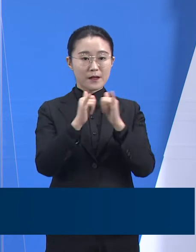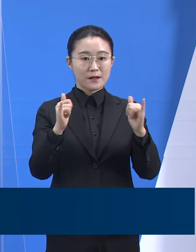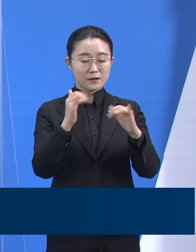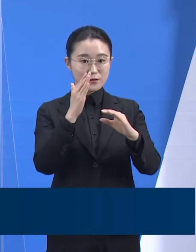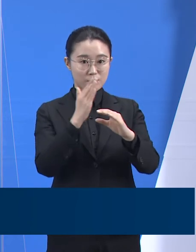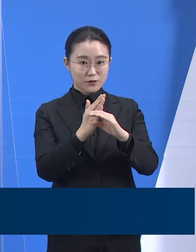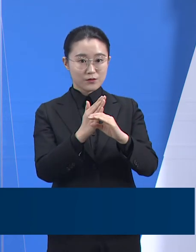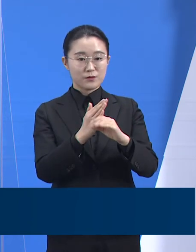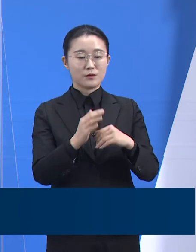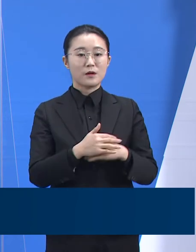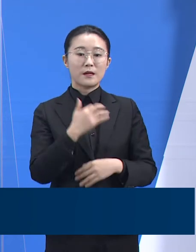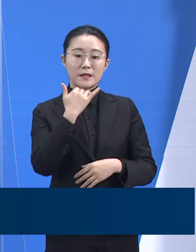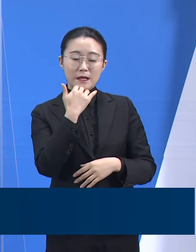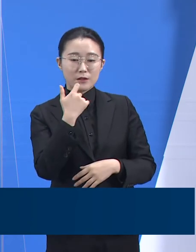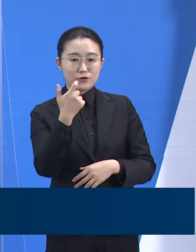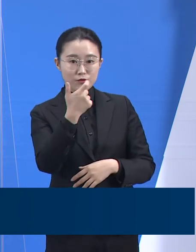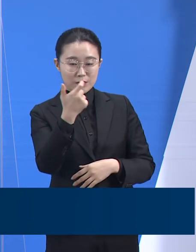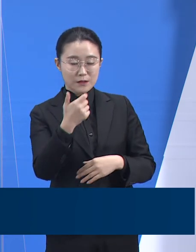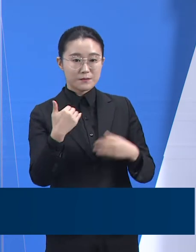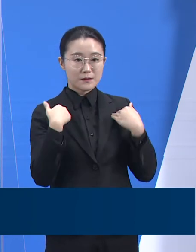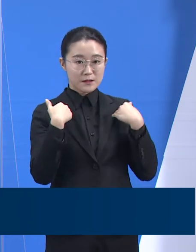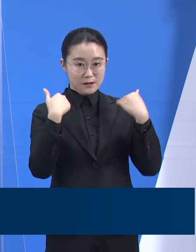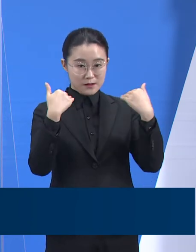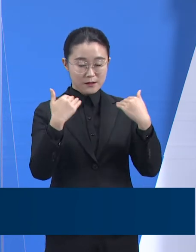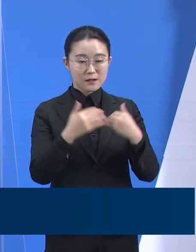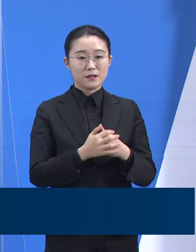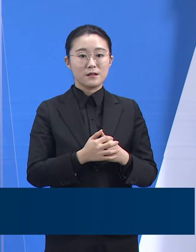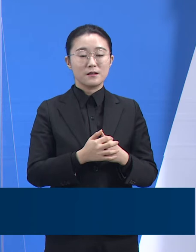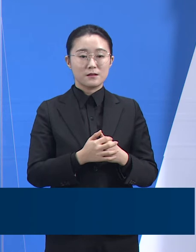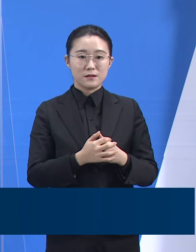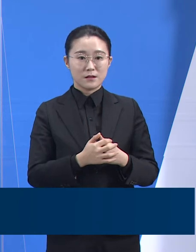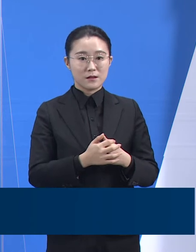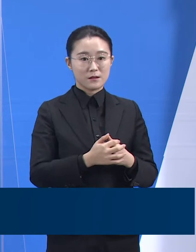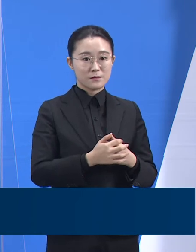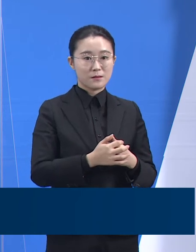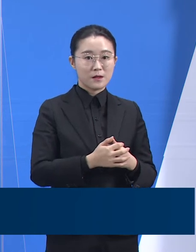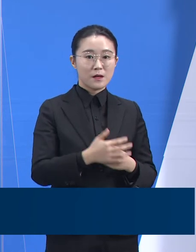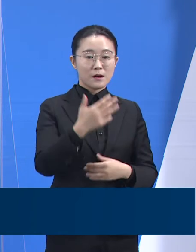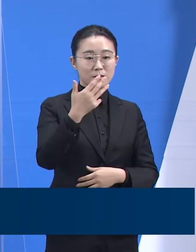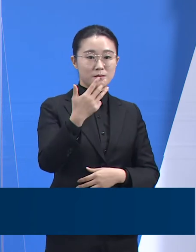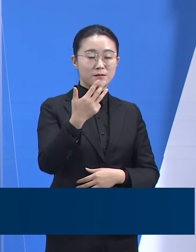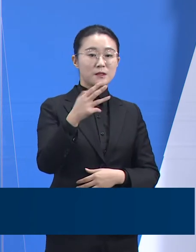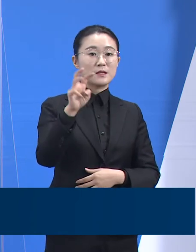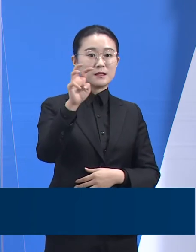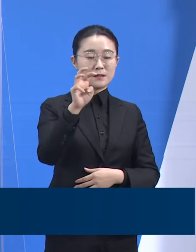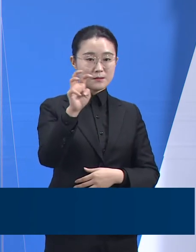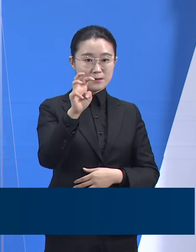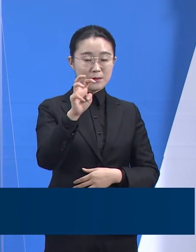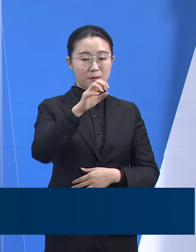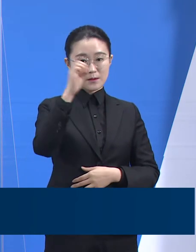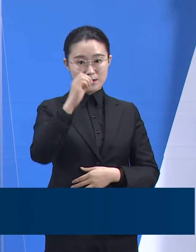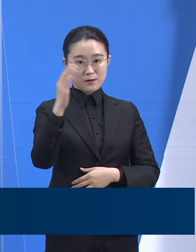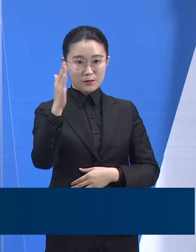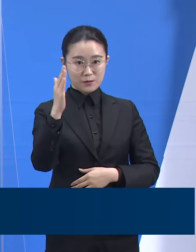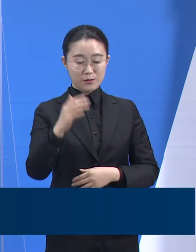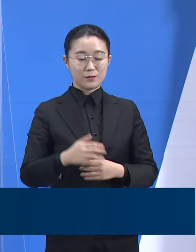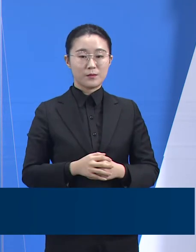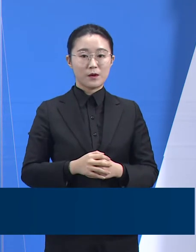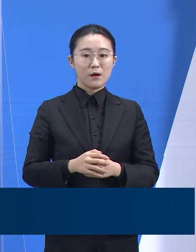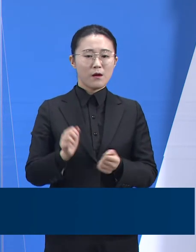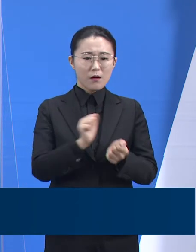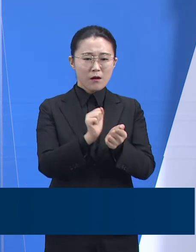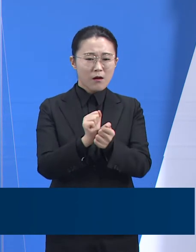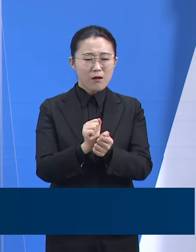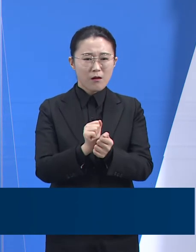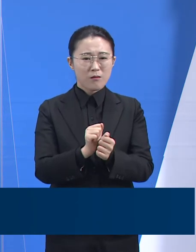고령자는 85명으로 33.2%를 차지합니다. 감염 경로를 알 수 없는 확진자는 21